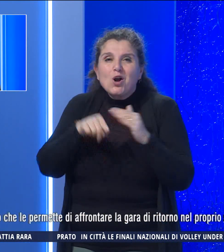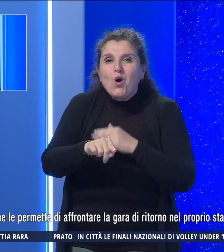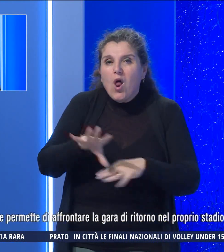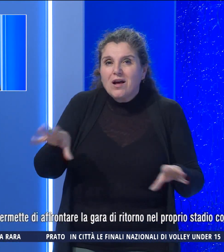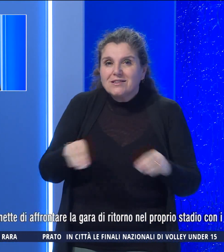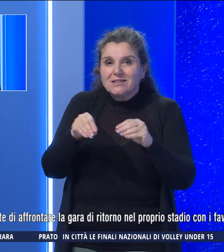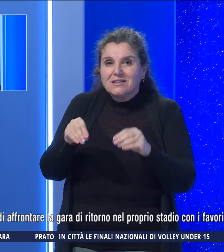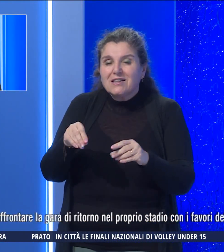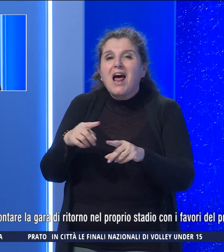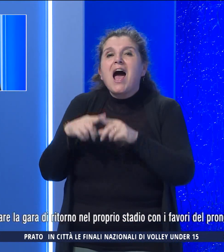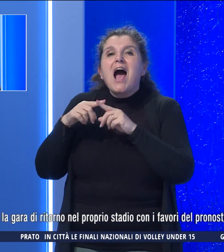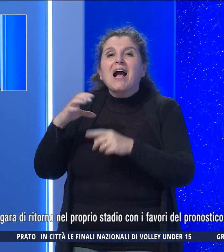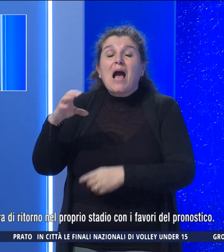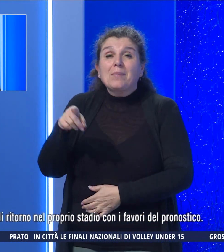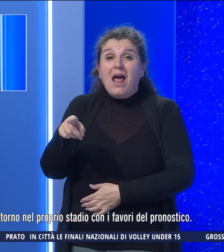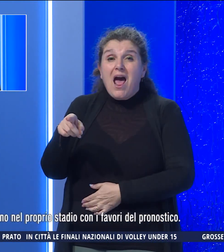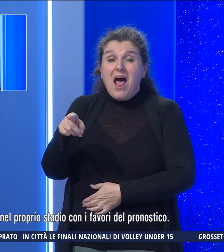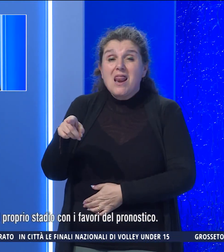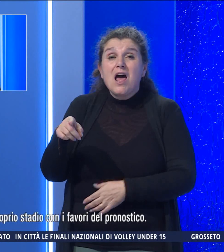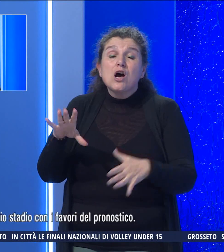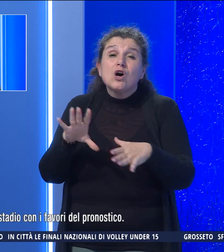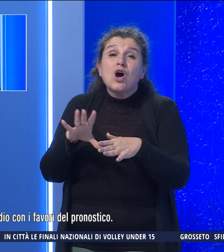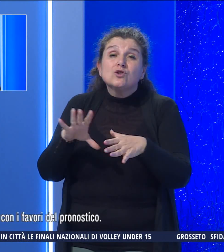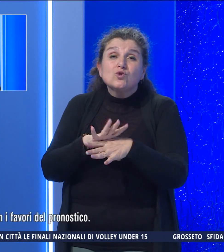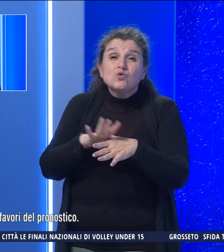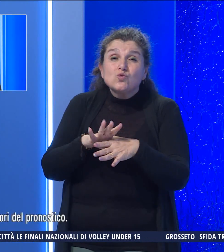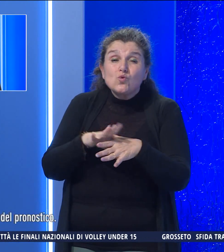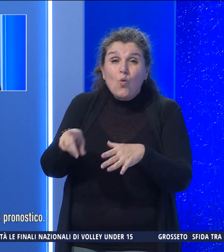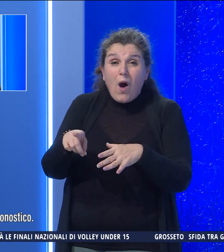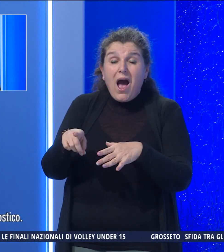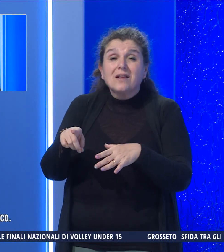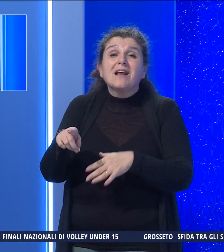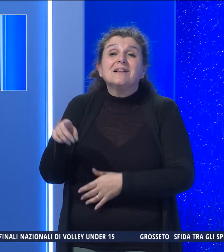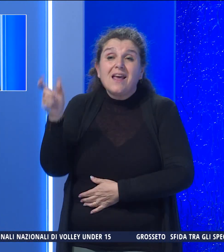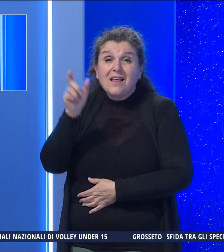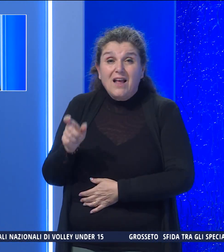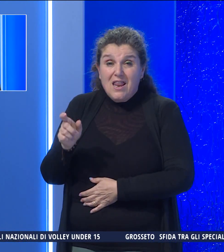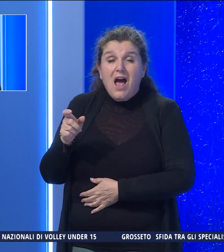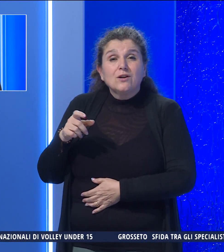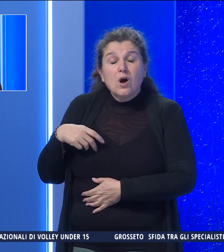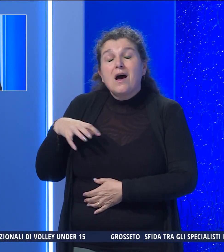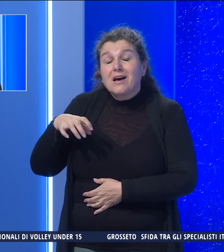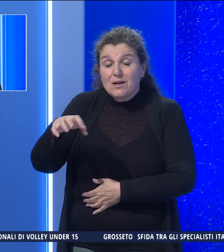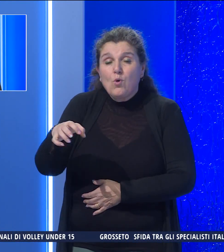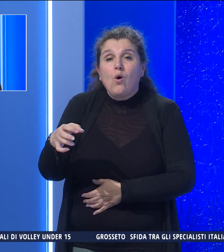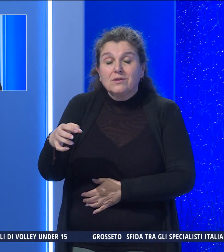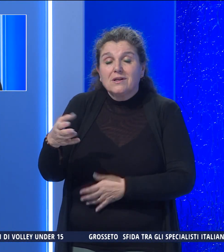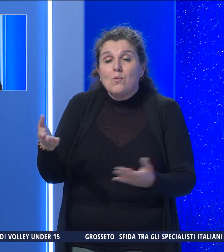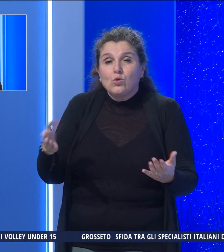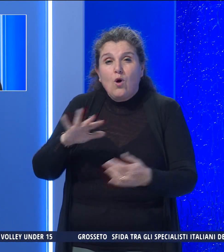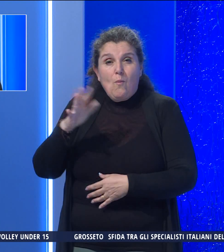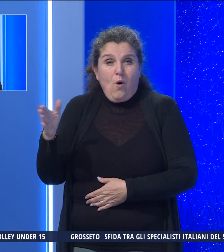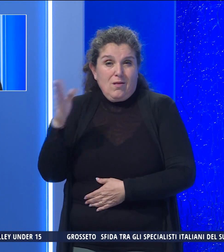'ex Cabral la squadra di Vincenzo Italiano ha subito la rimonta della formazione elvetica